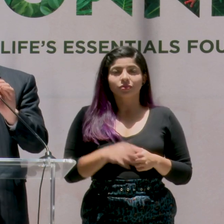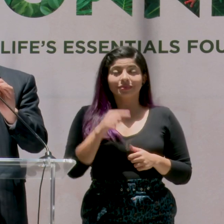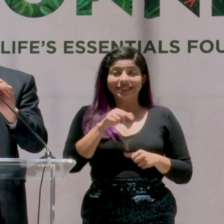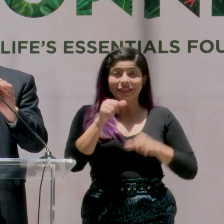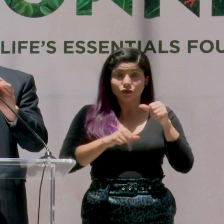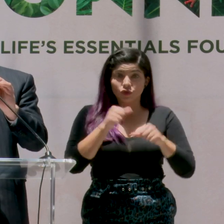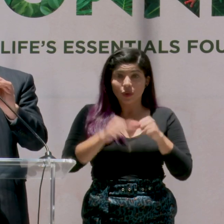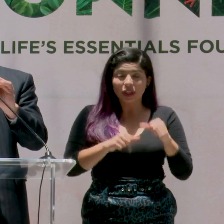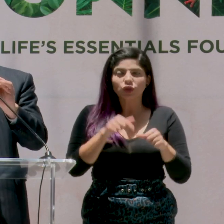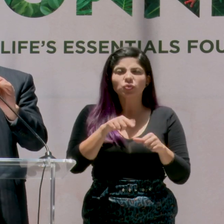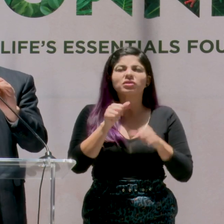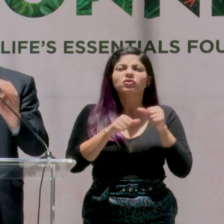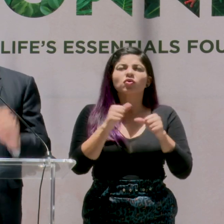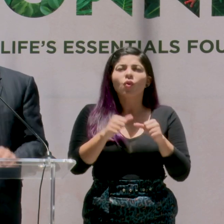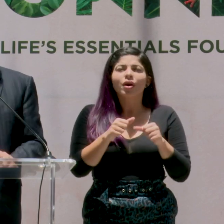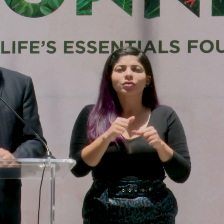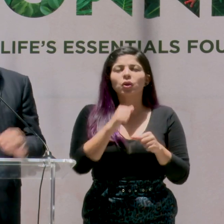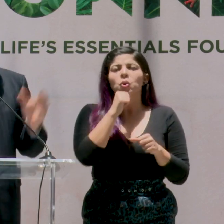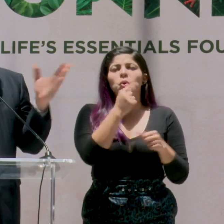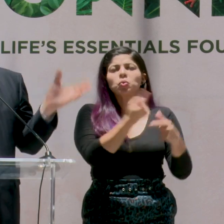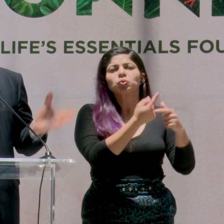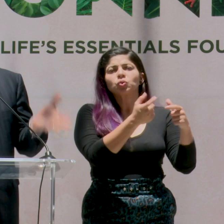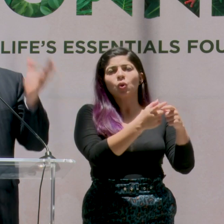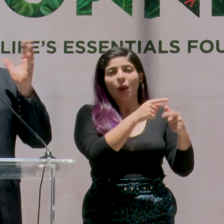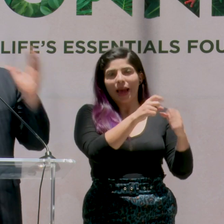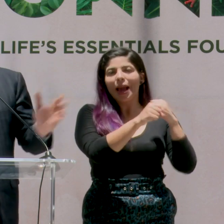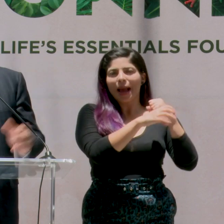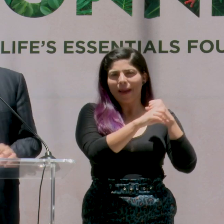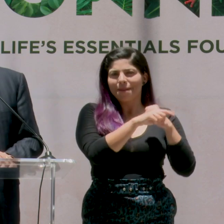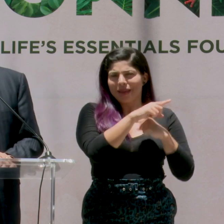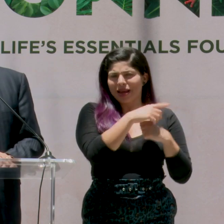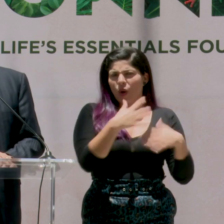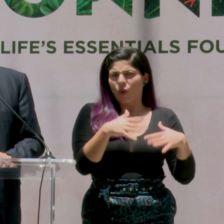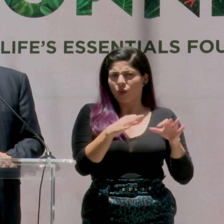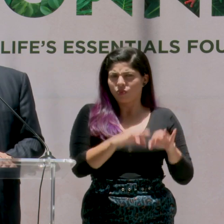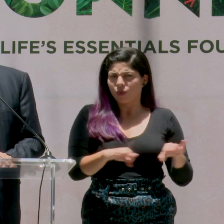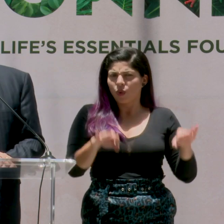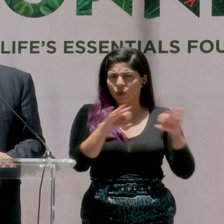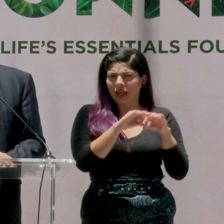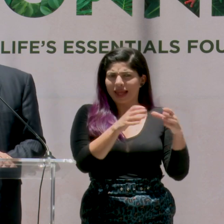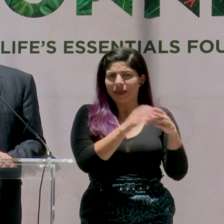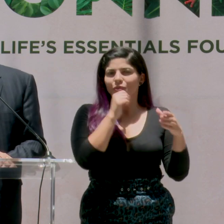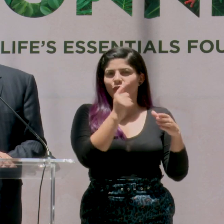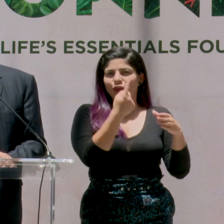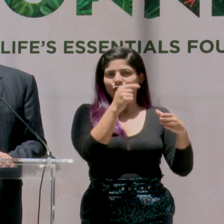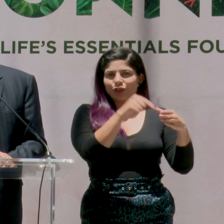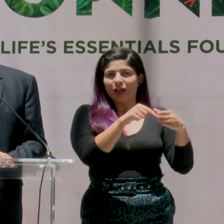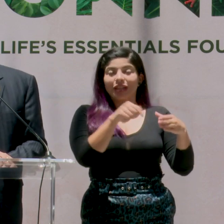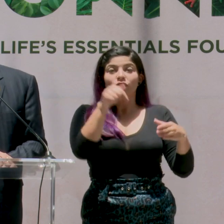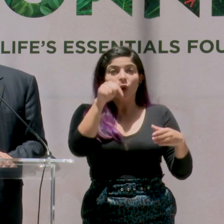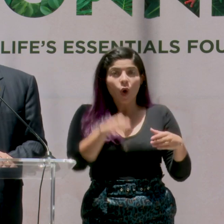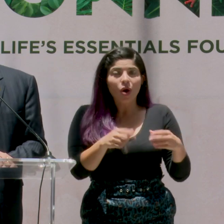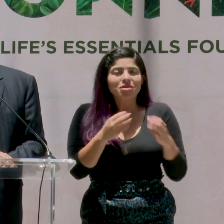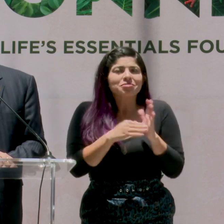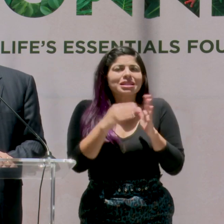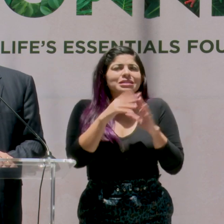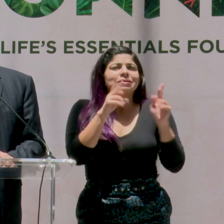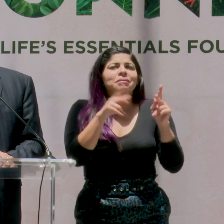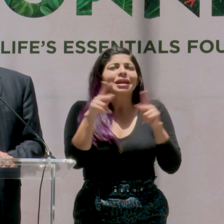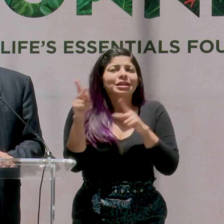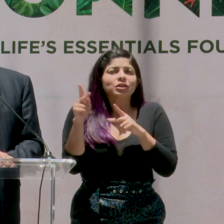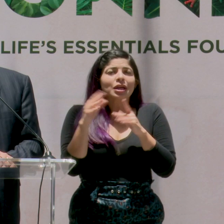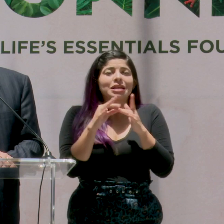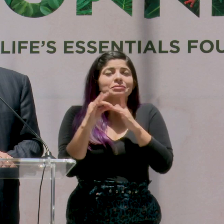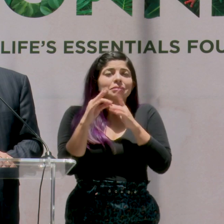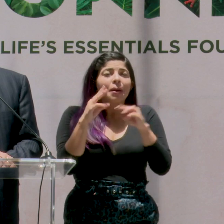esfuerzo es un esfuerzo que no es aislado, aunque esta campaña es muy importante. Hoy, literalmente, millones de personas en los